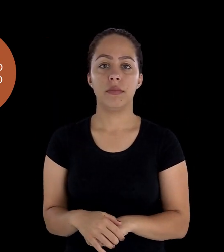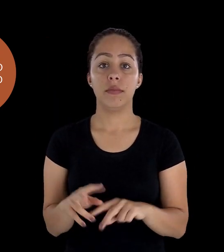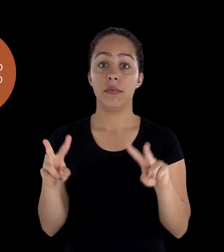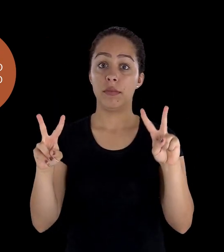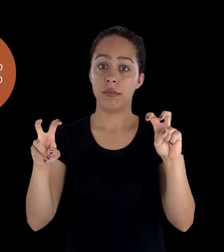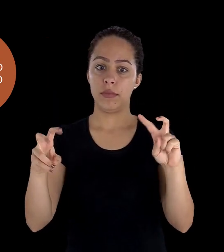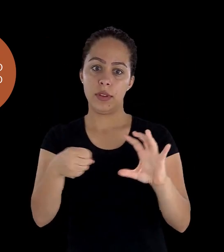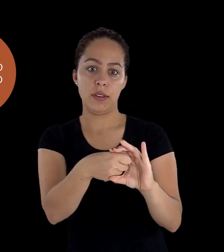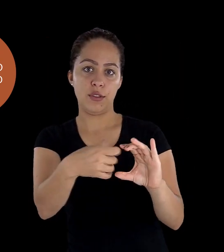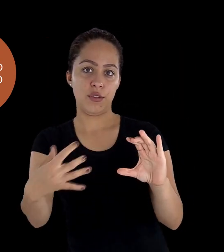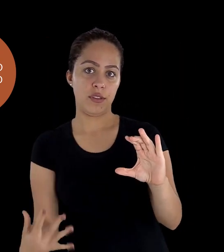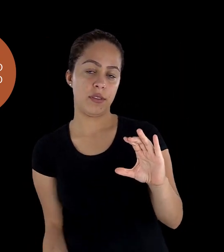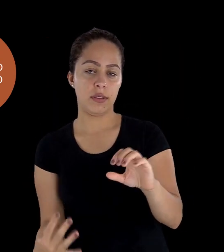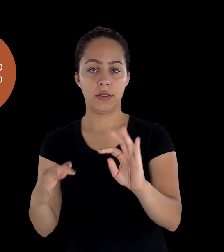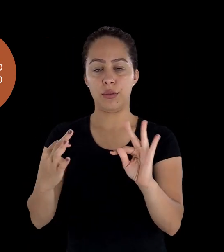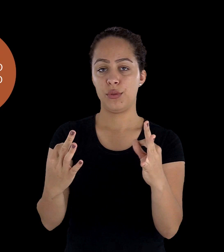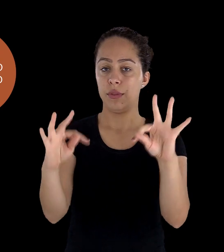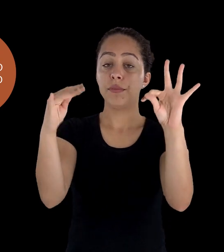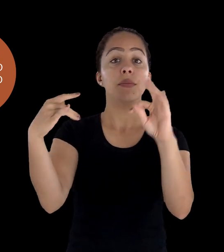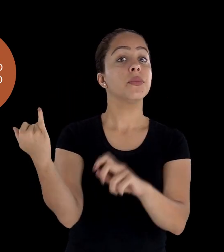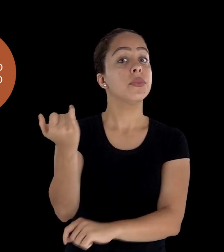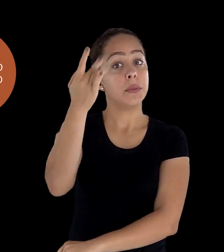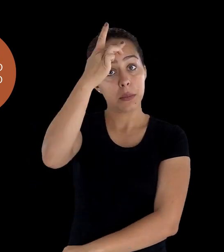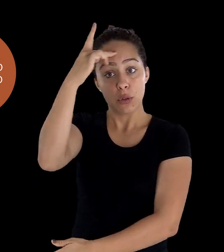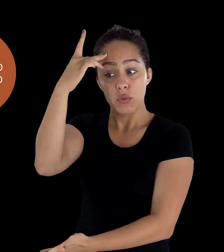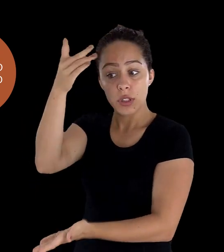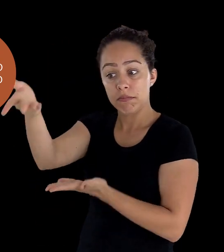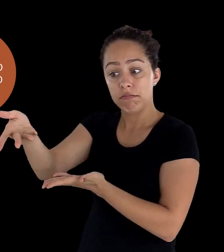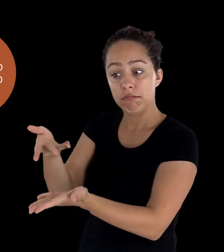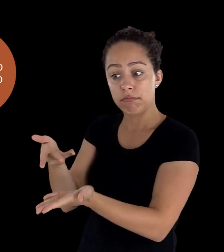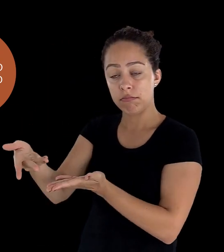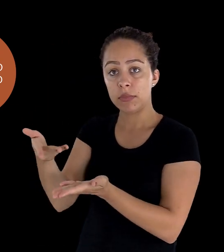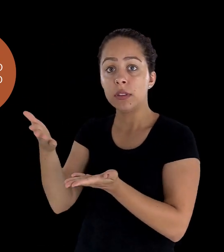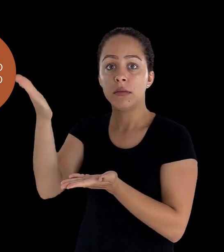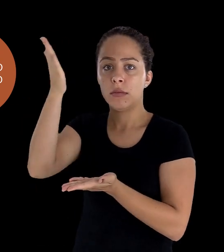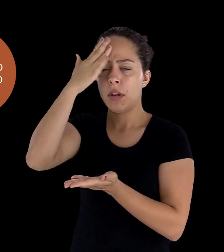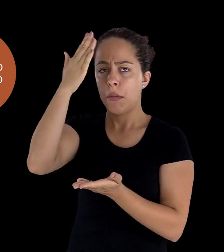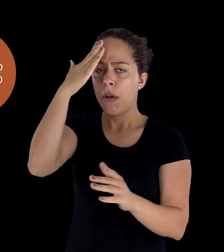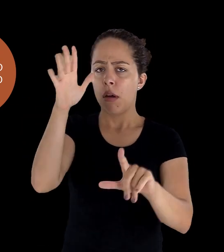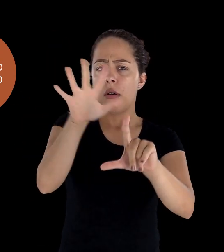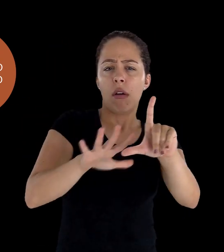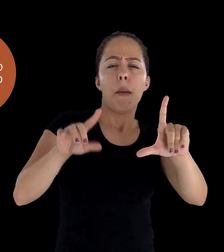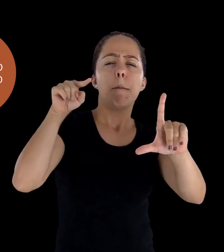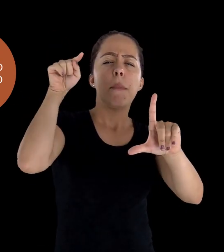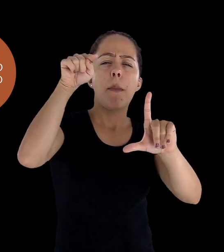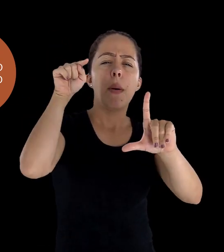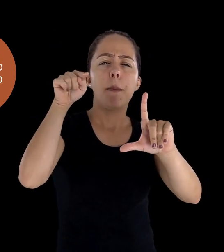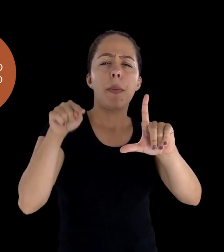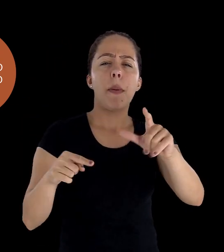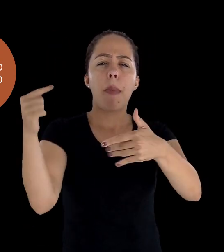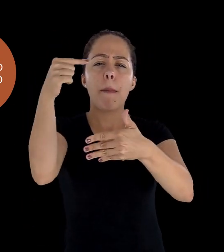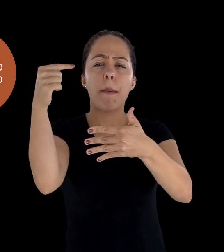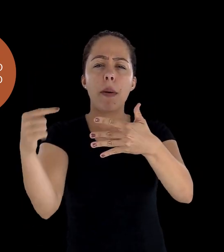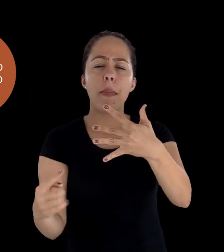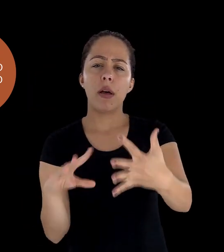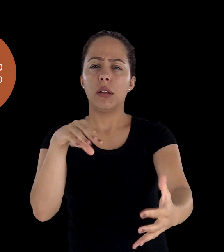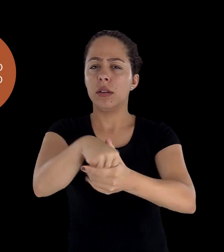tecnológico, é muito importante que o mediador domine as ferramentas do ambiente virtual, que ele saiba onde ele precisa dar uma